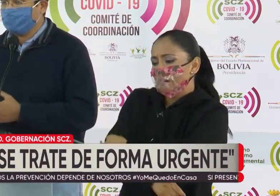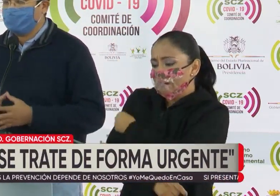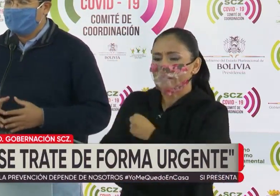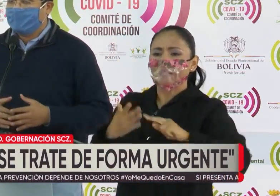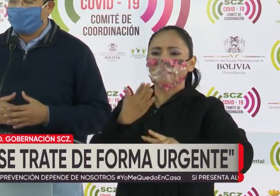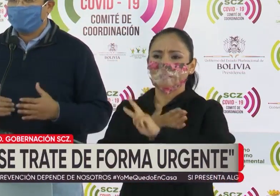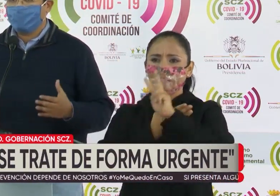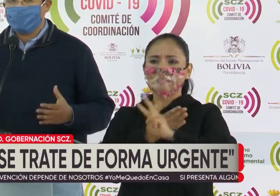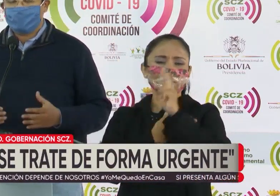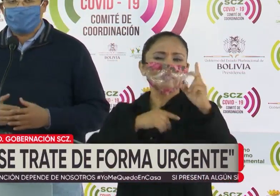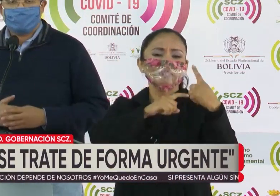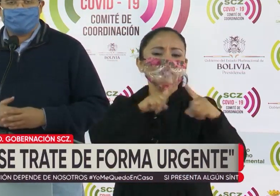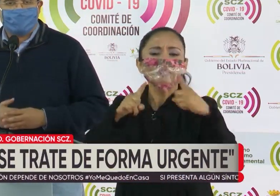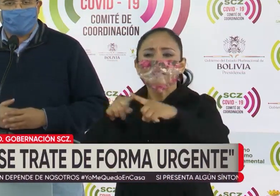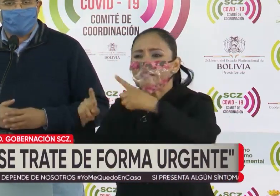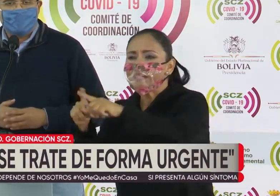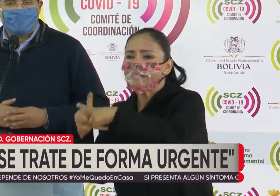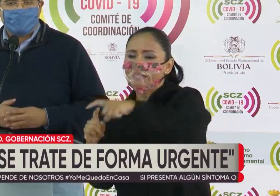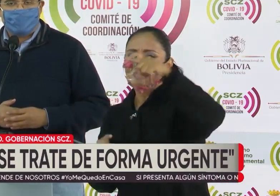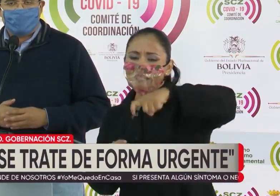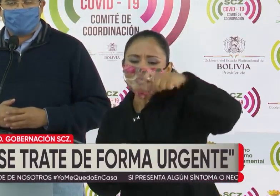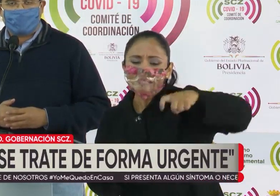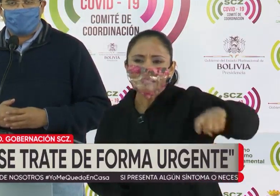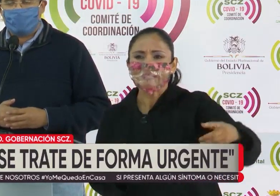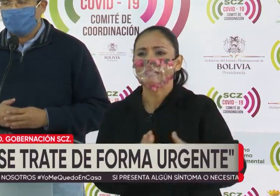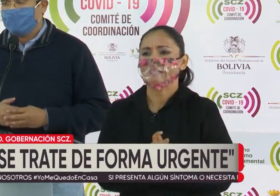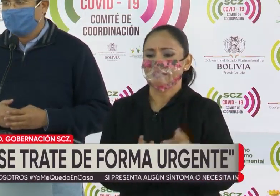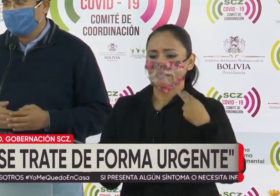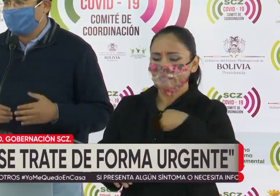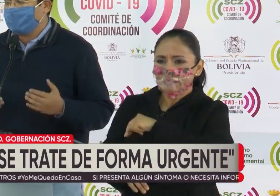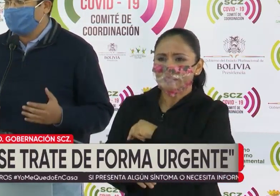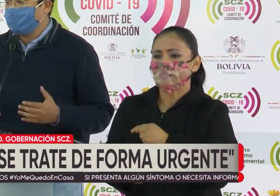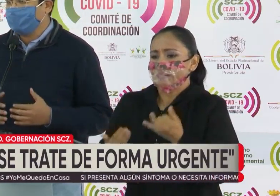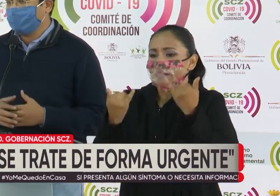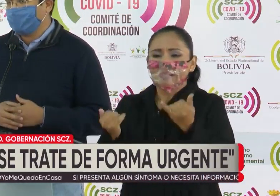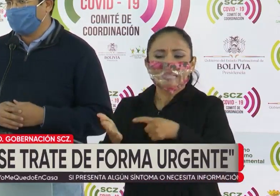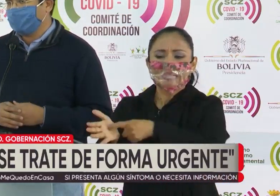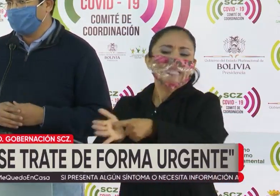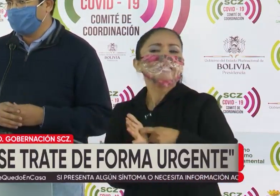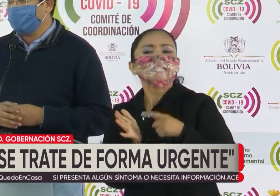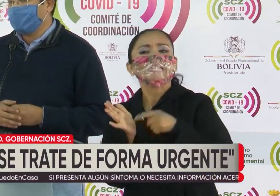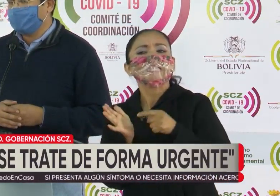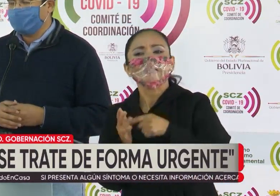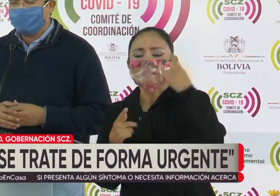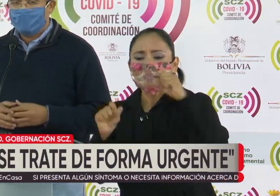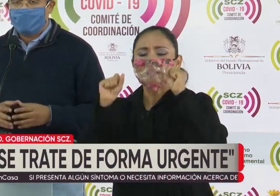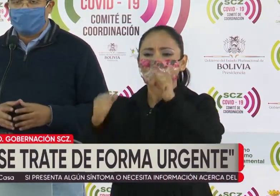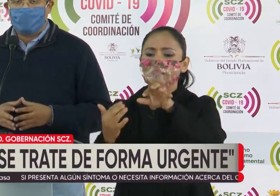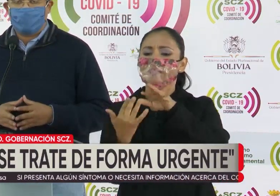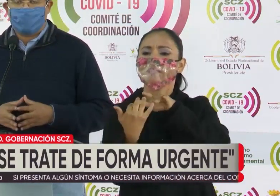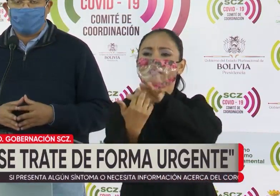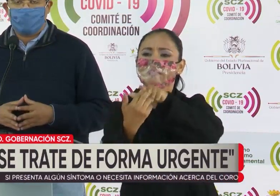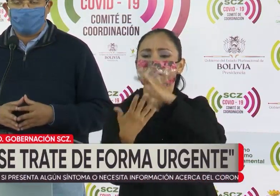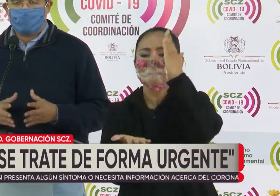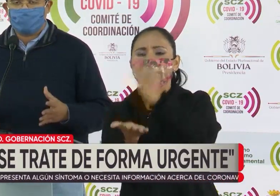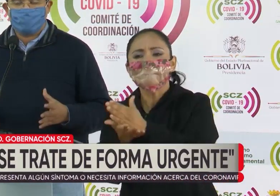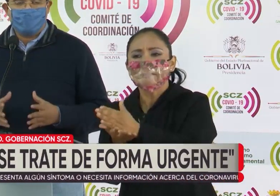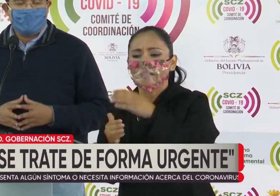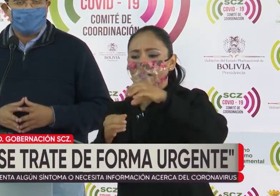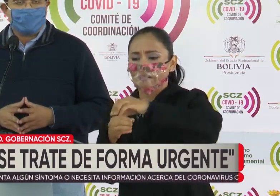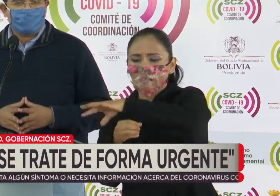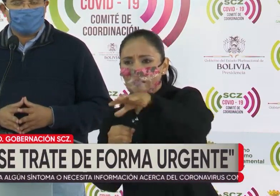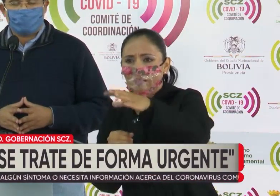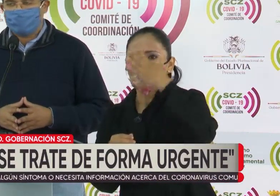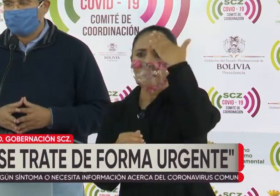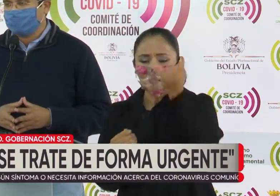prevención, en las diferentes necesidades que estamos requiriendo para combatir el coronavirus. Por eso